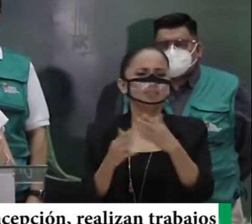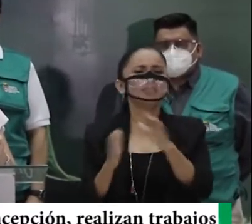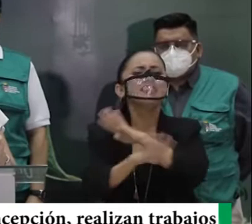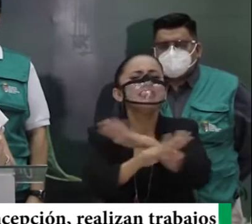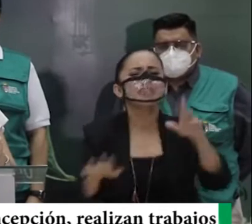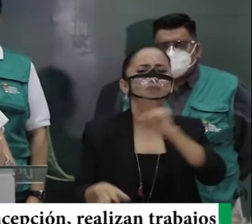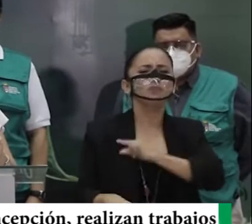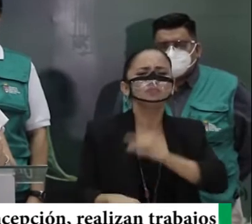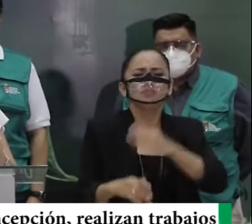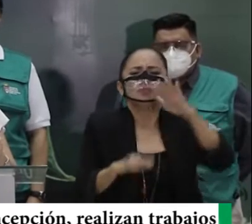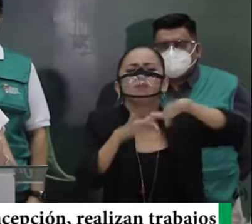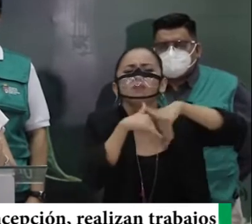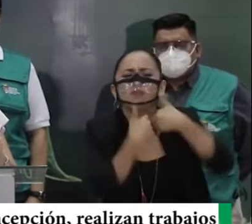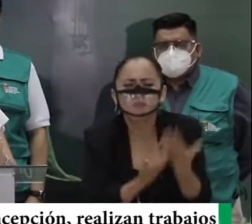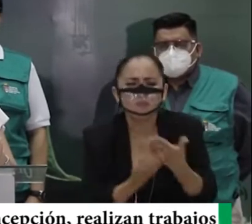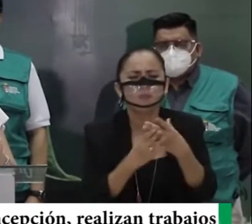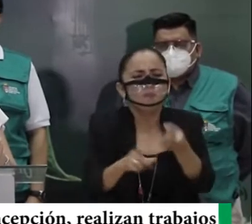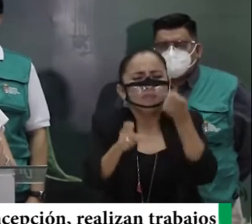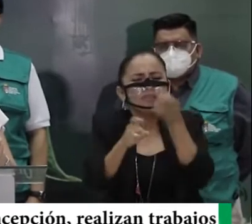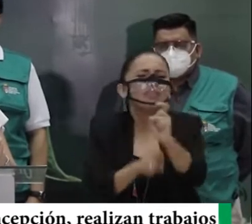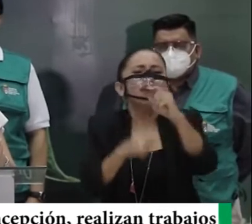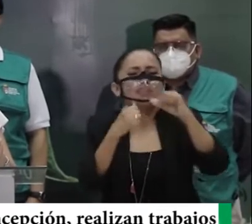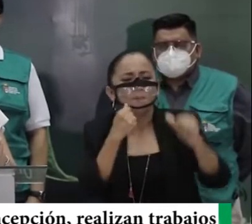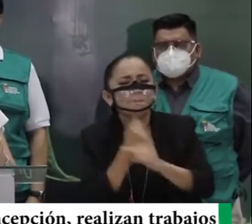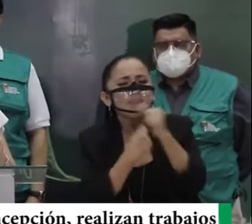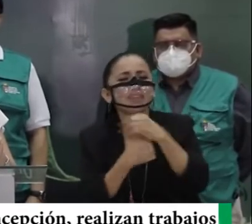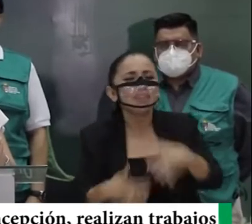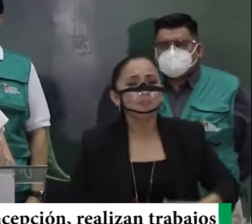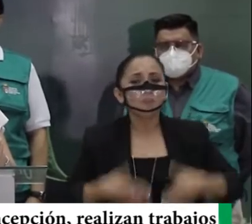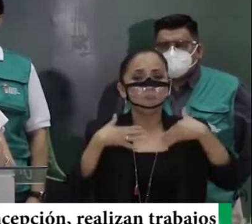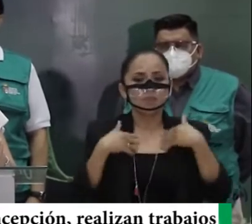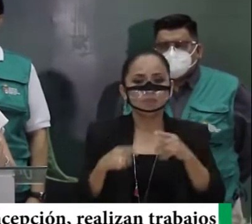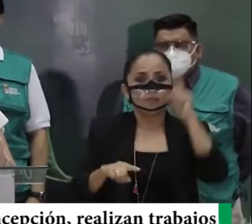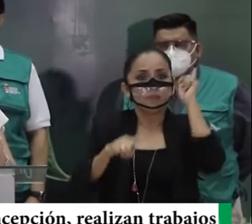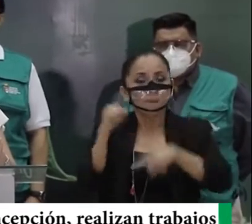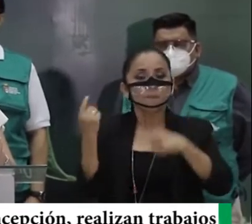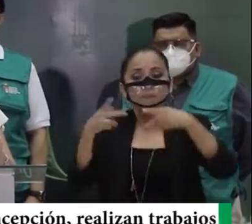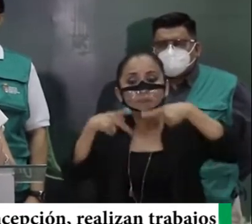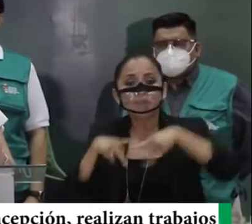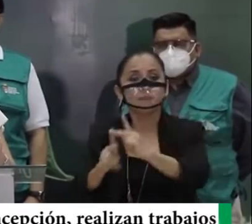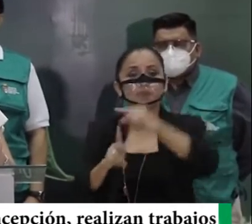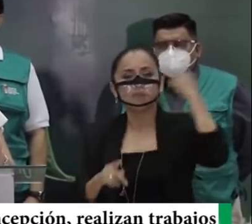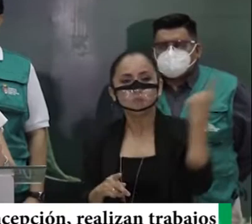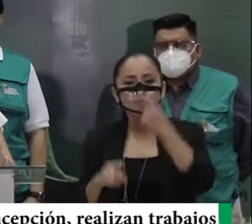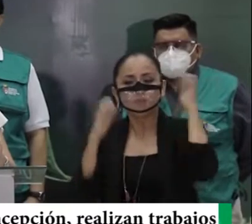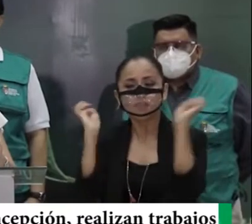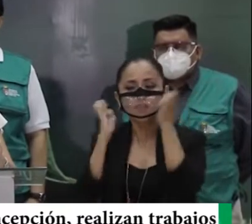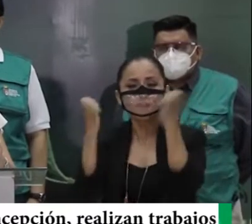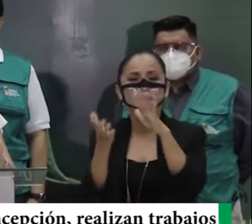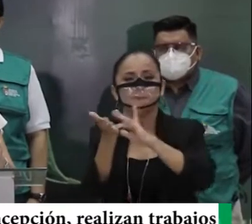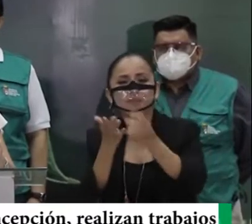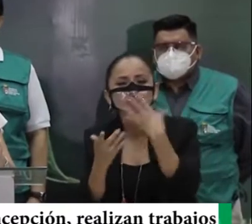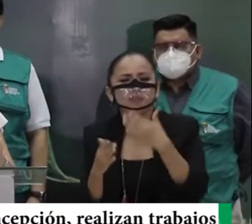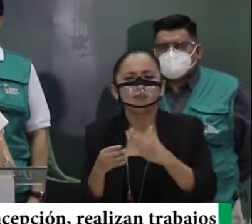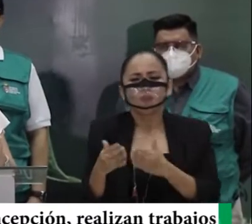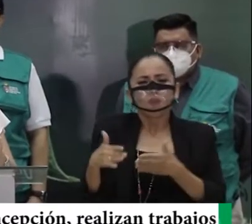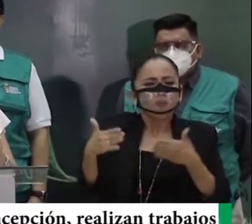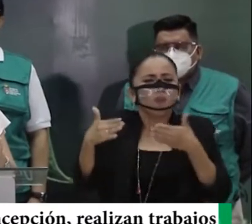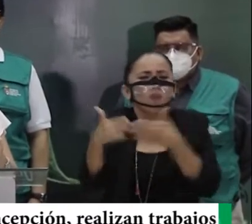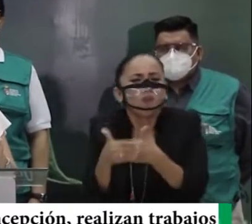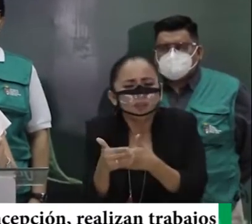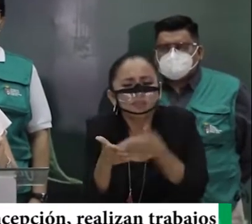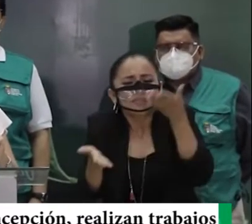inconscientes, terroristas, porque son terroristas, al momento, de no dejar pasar una ambulancia, de no dejar pasar medicamentos, de coartar el